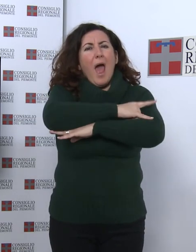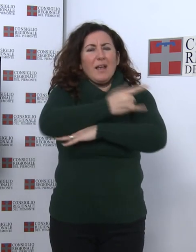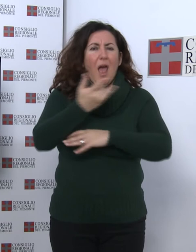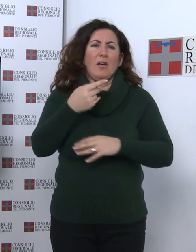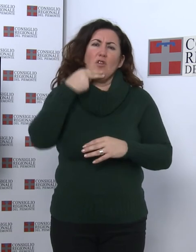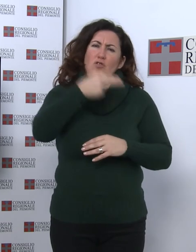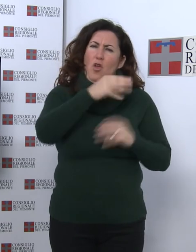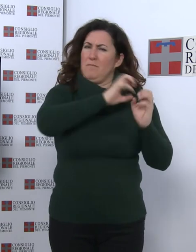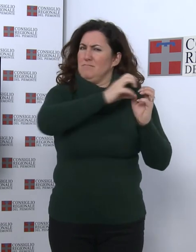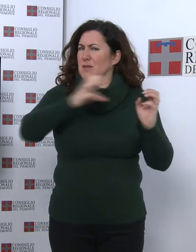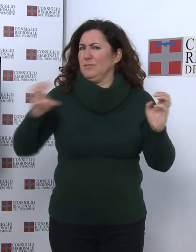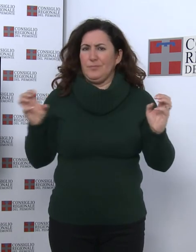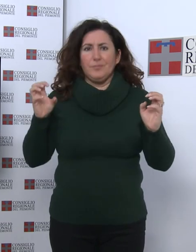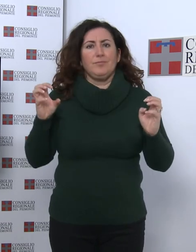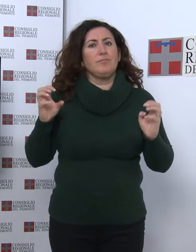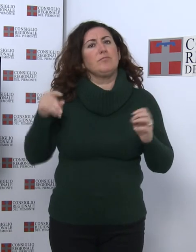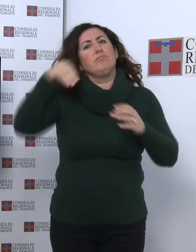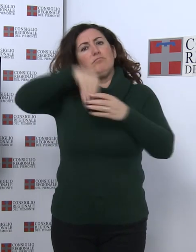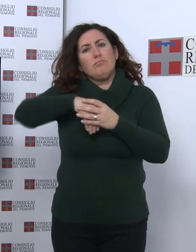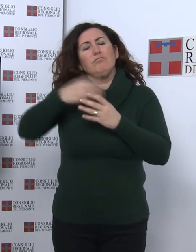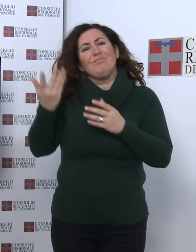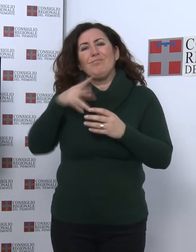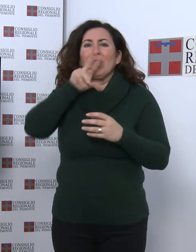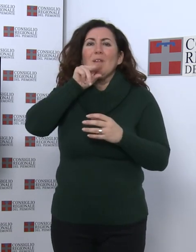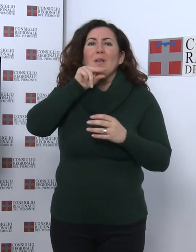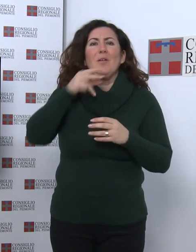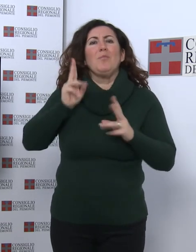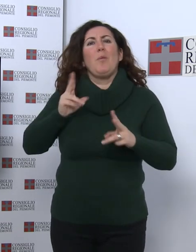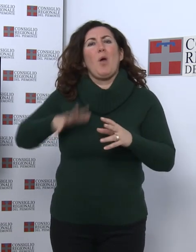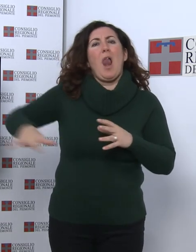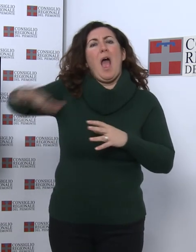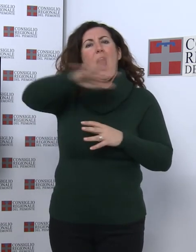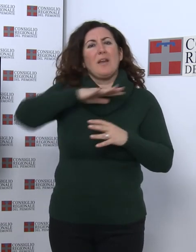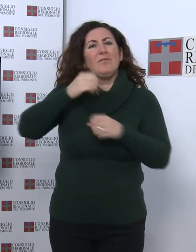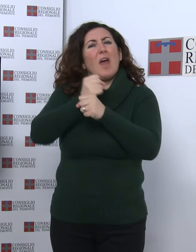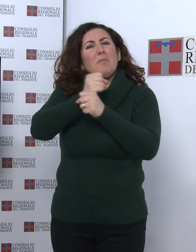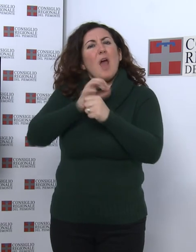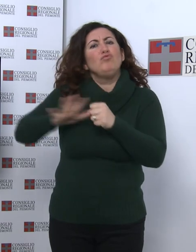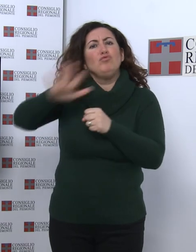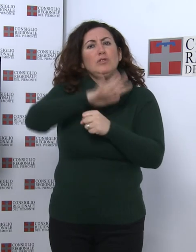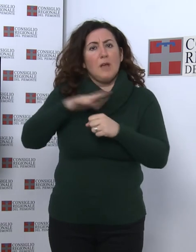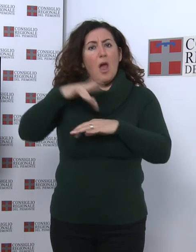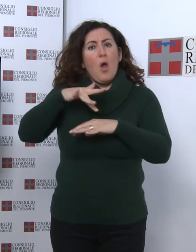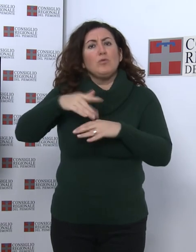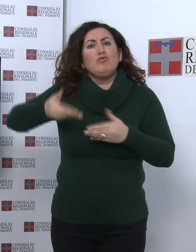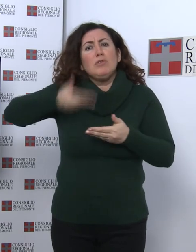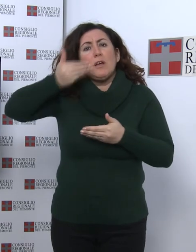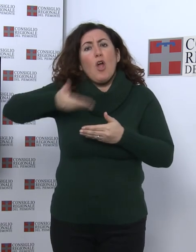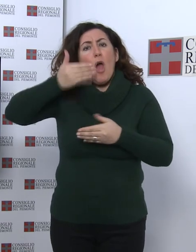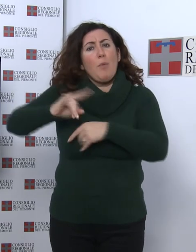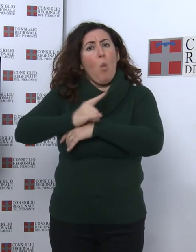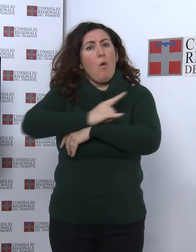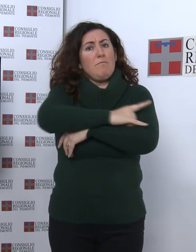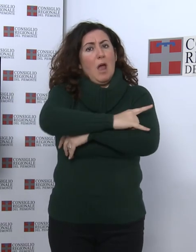Burgogne, è utilizzata nella farmacopea popolare per la preparazione dello sciroppo di lumaca, raccomandato per alleviare la